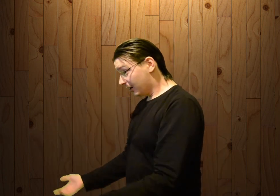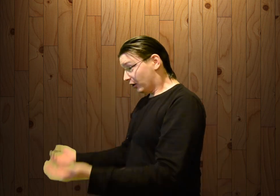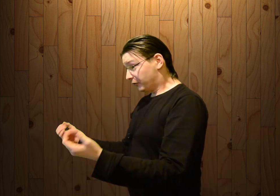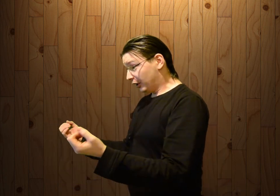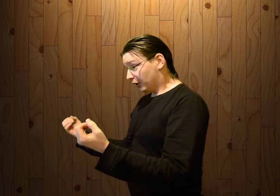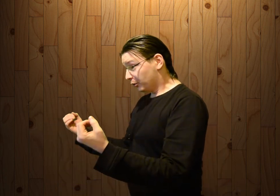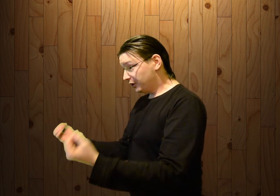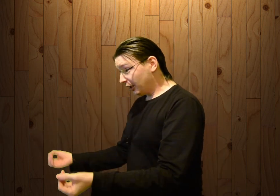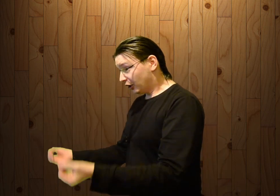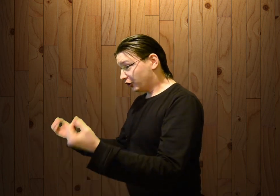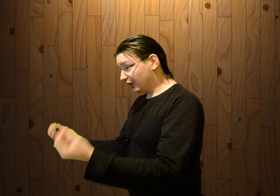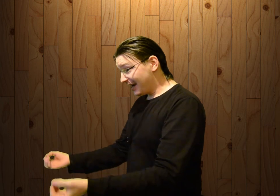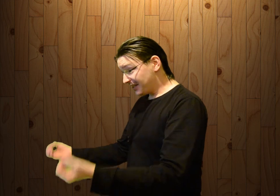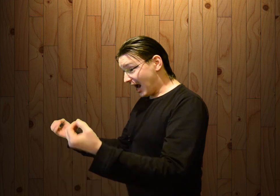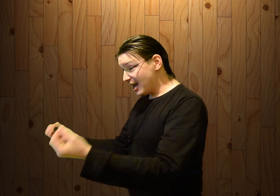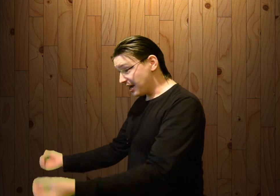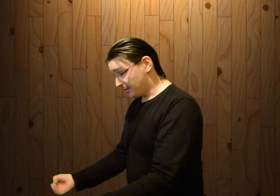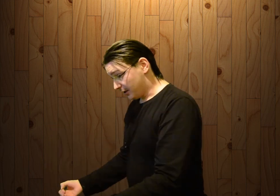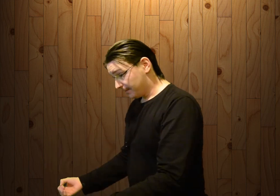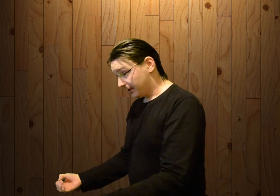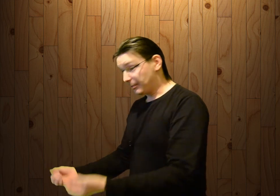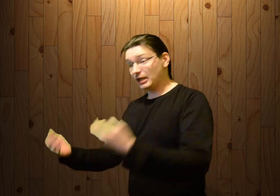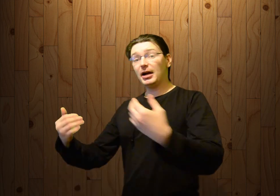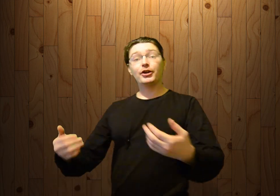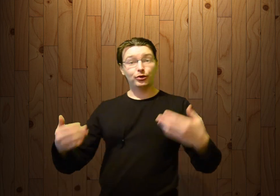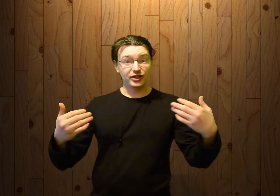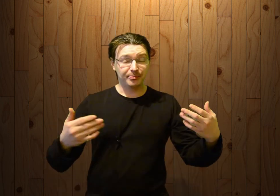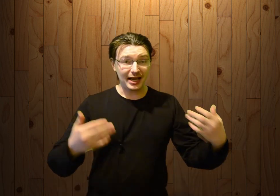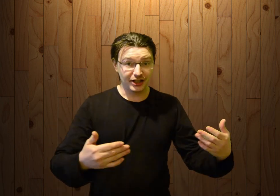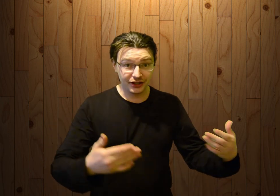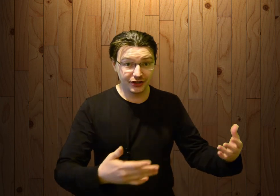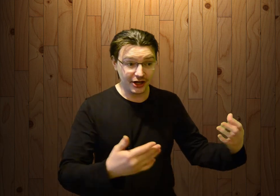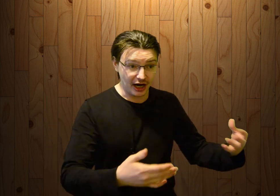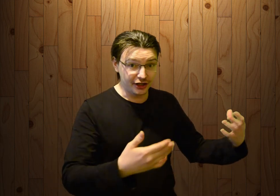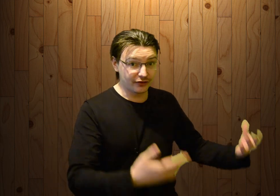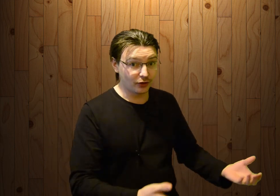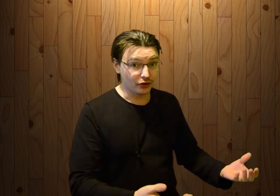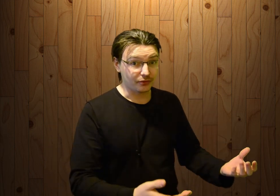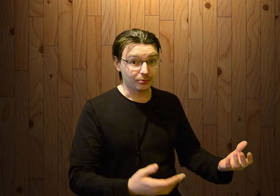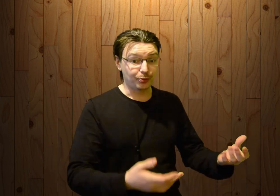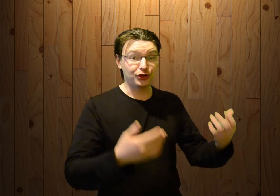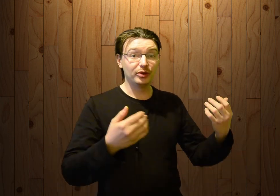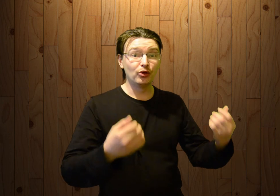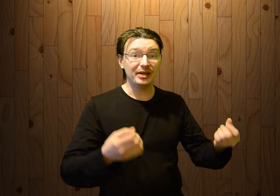вы людей считаете оленями? Я понимаю, что это праздник День Оленеводов. Ну, почему он